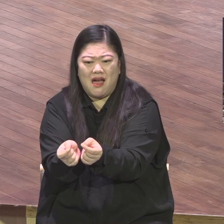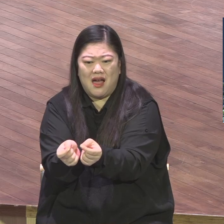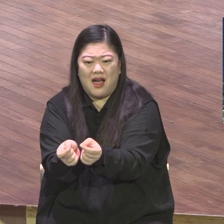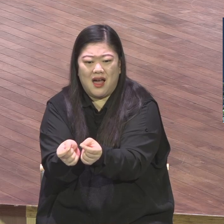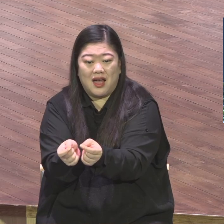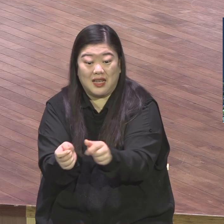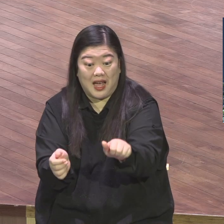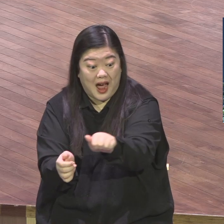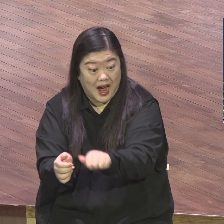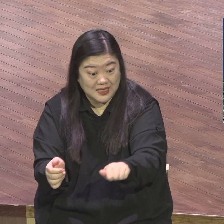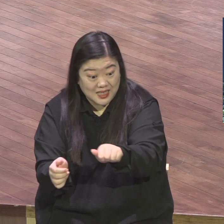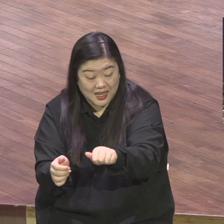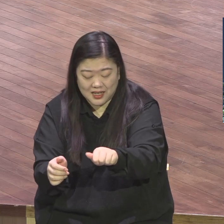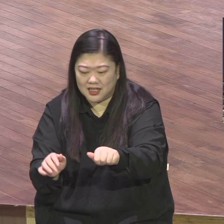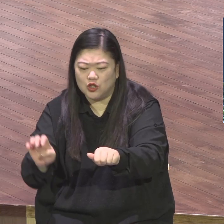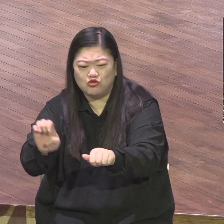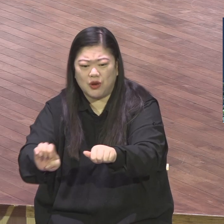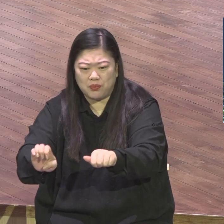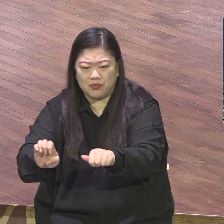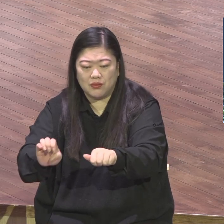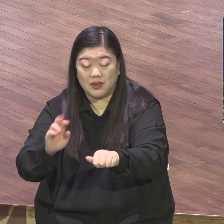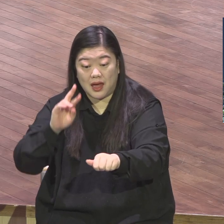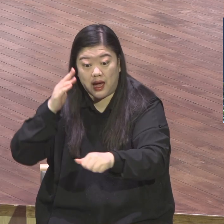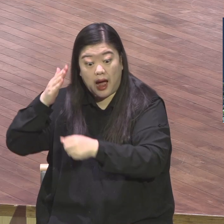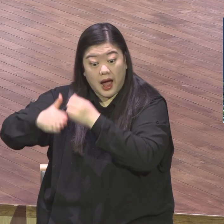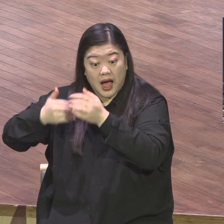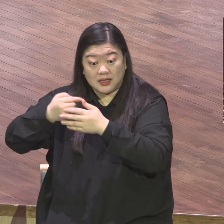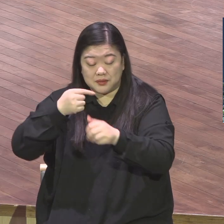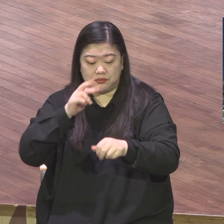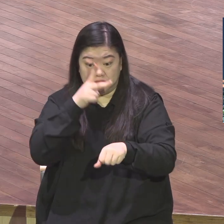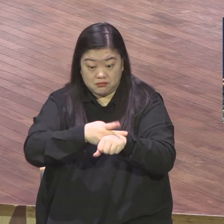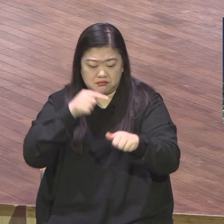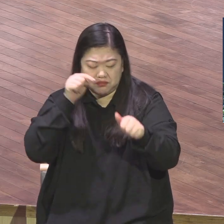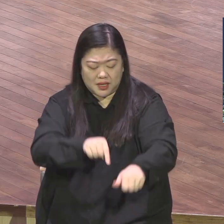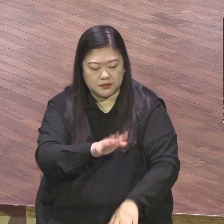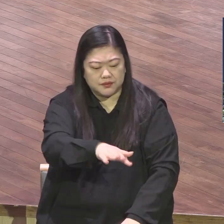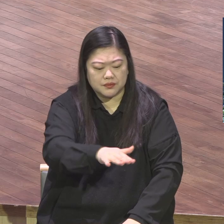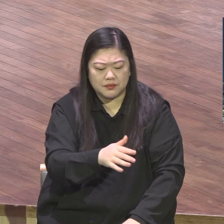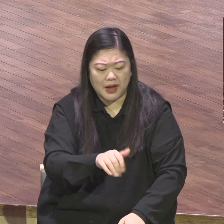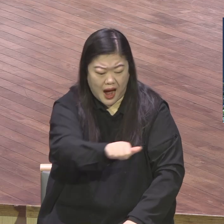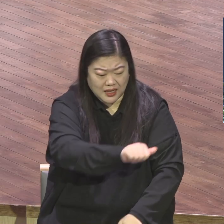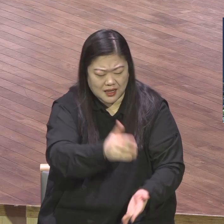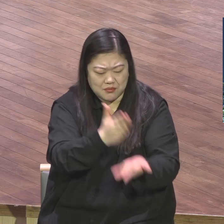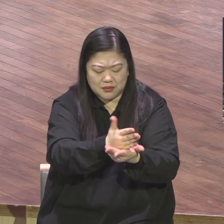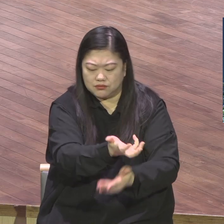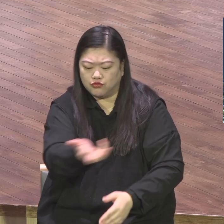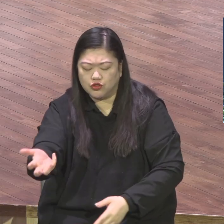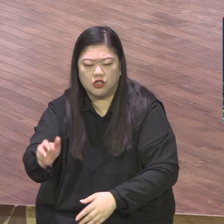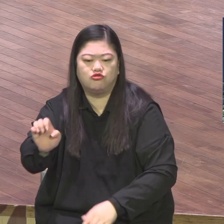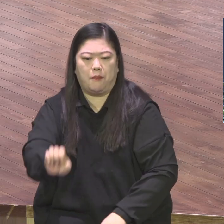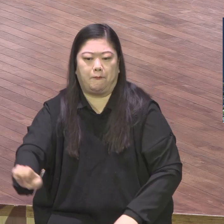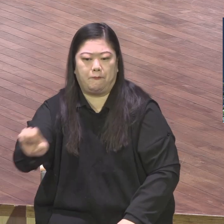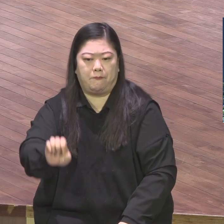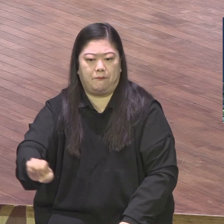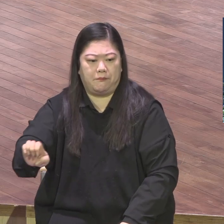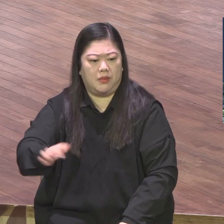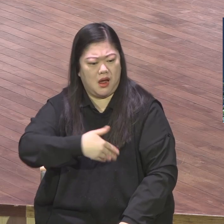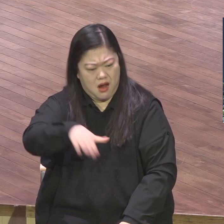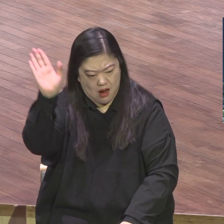넘어가라고 그래서 마게토니아 지방에 갔는데 지방에 막연하게 간 거예요. 그냥